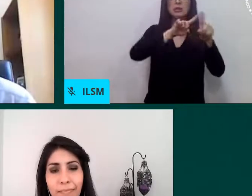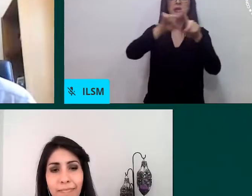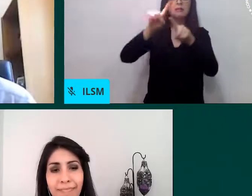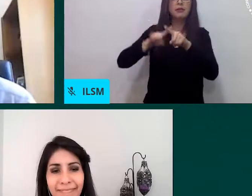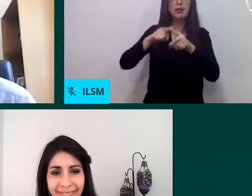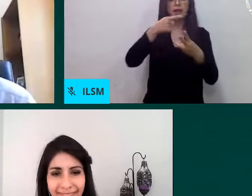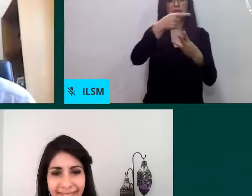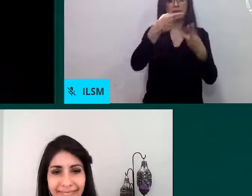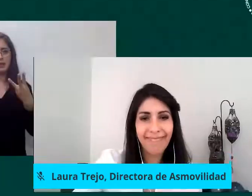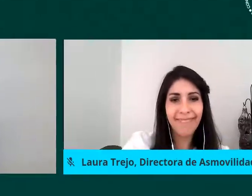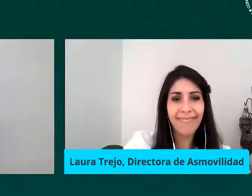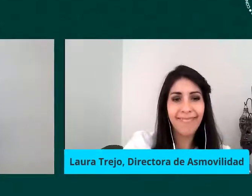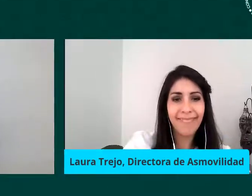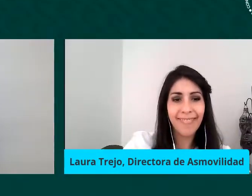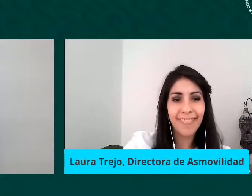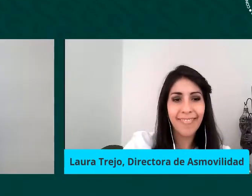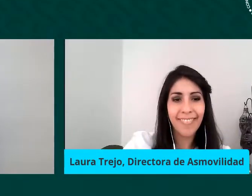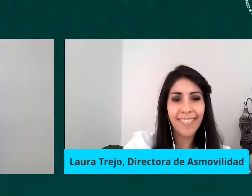Adelante, Laura.